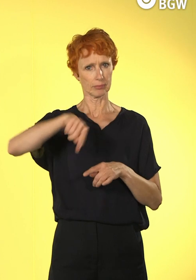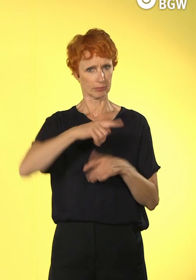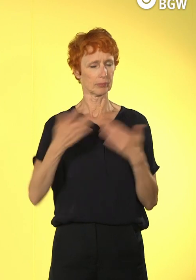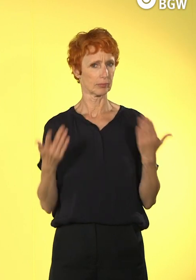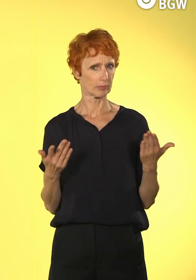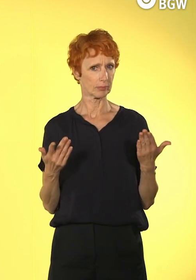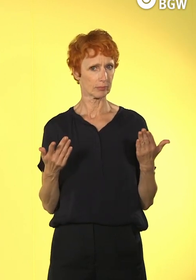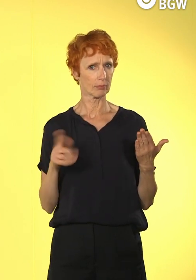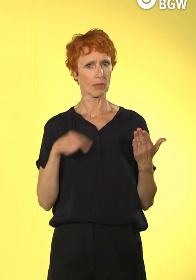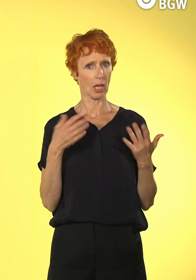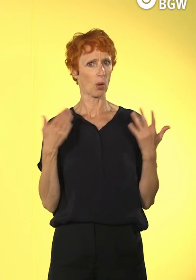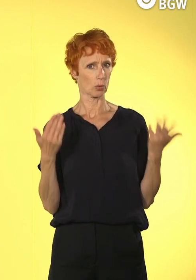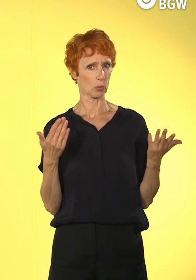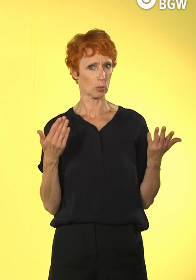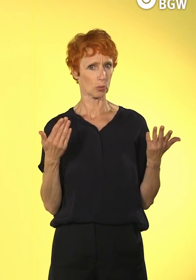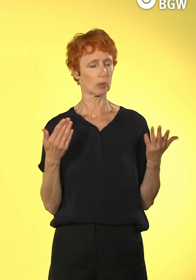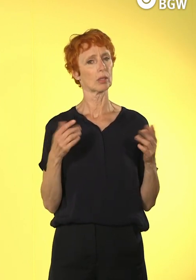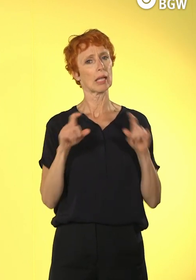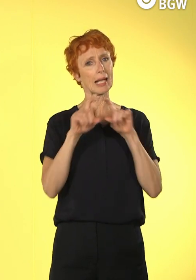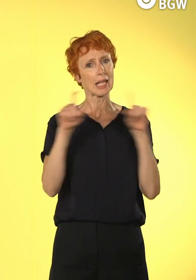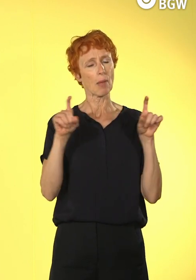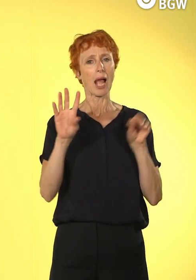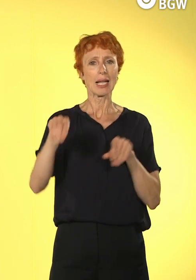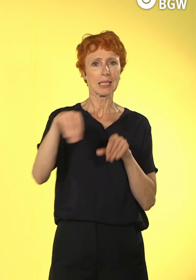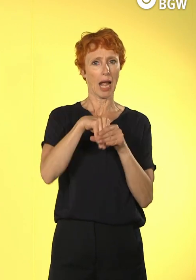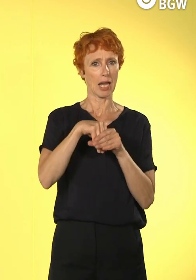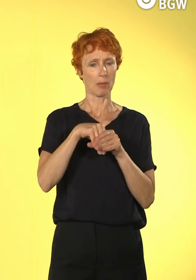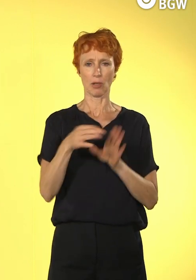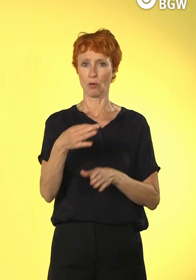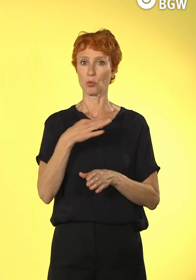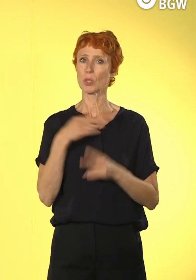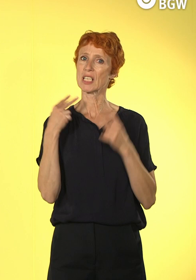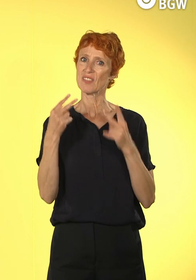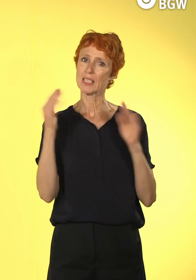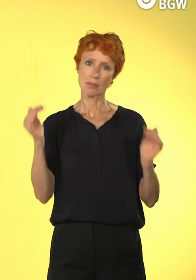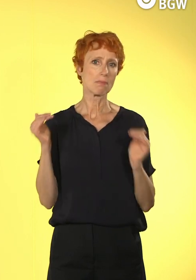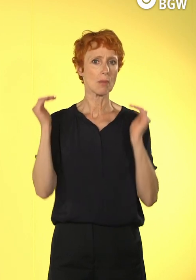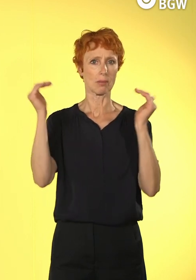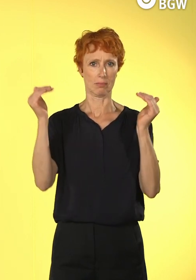diesen Aspekt der Teilhabe, wenn der für uns zentral ist und das ist es ja,